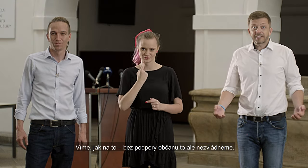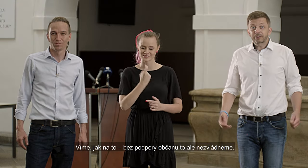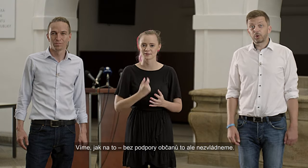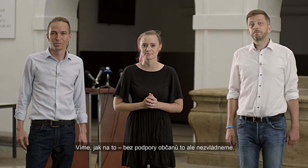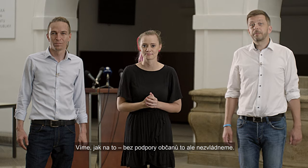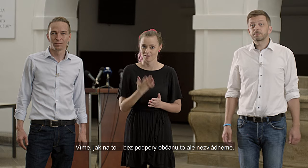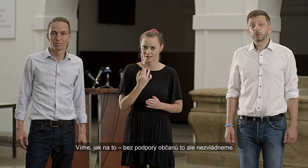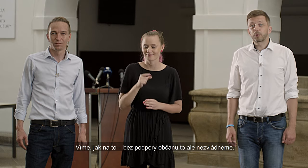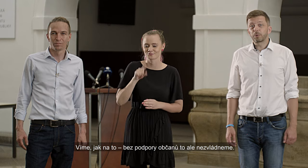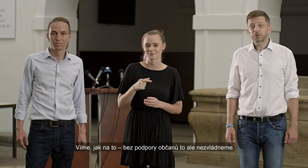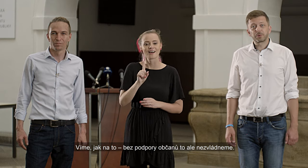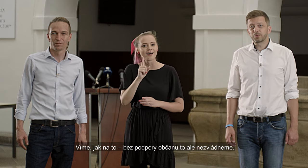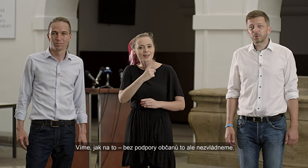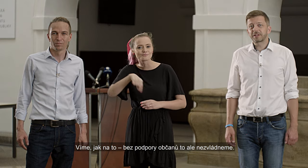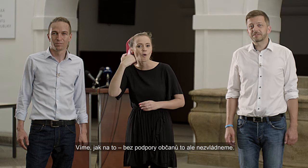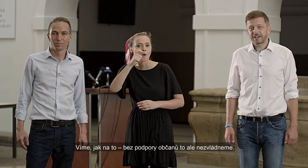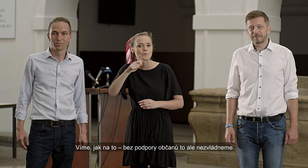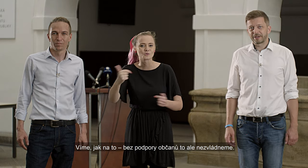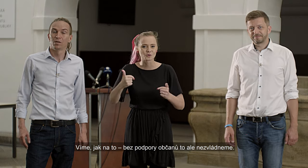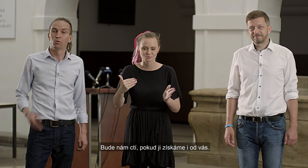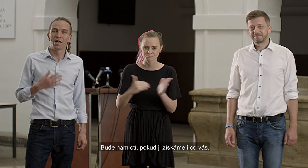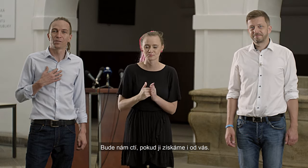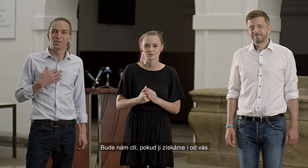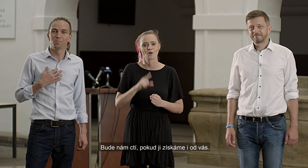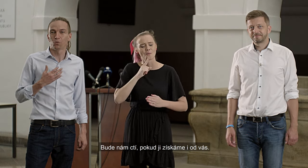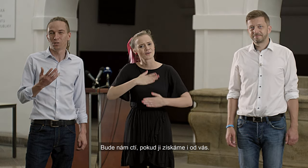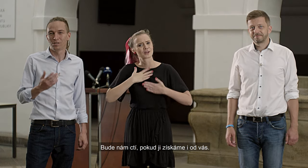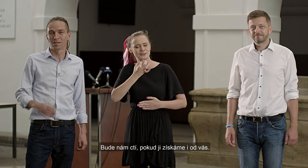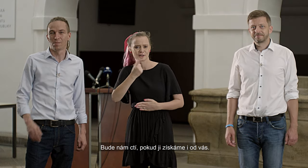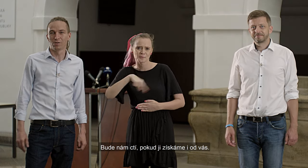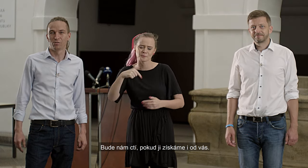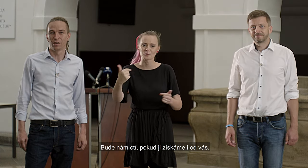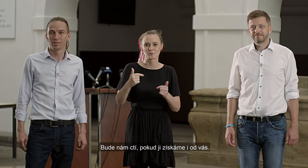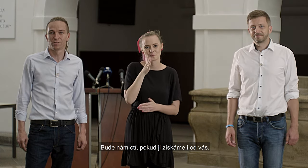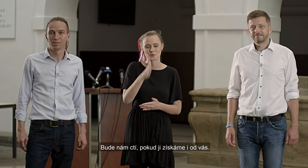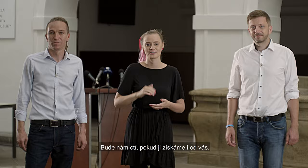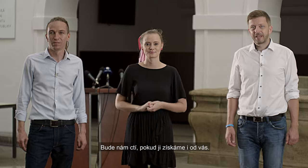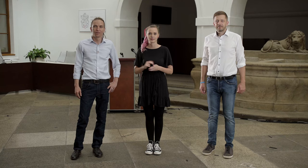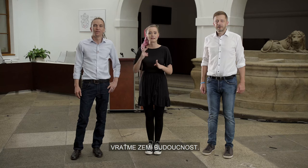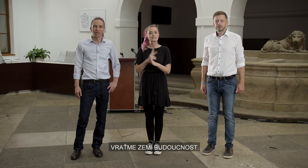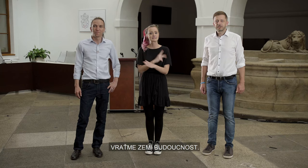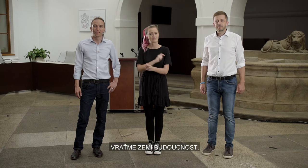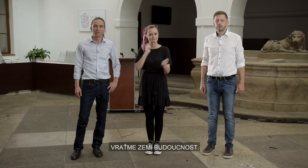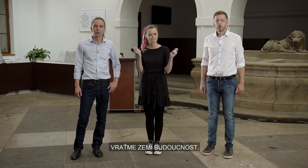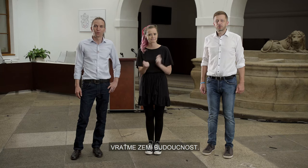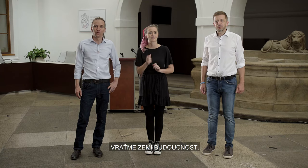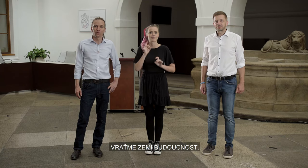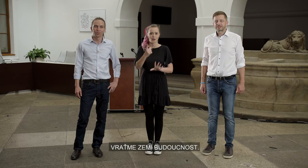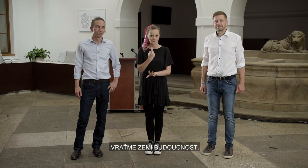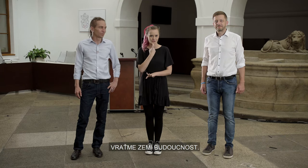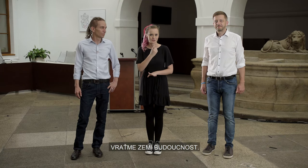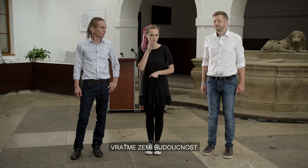Víme jak na to. Bez podpory občanů to ale nezvládneme. Bude nám ctí, pokud ji získáme i od vás. Vraťme zemi